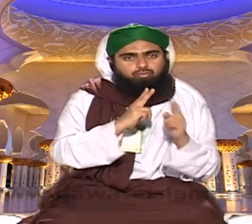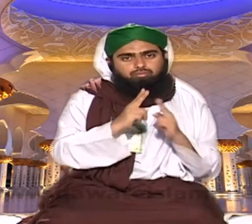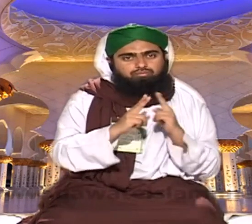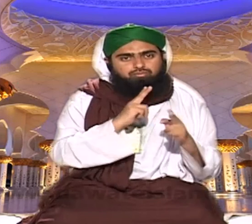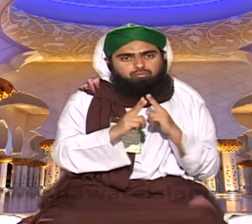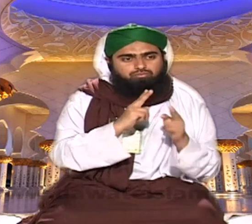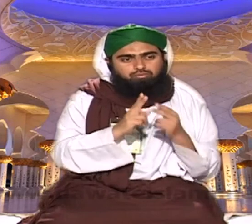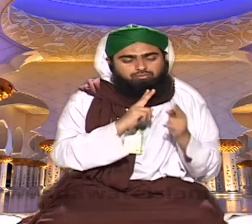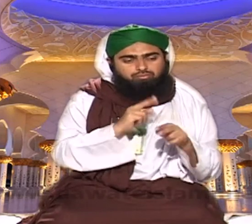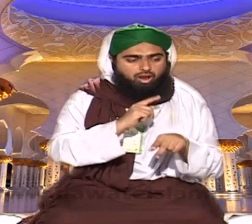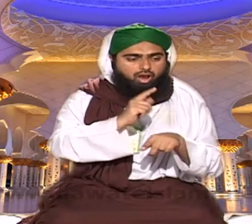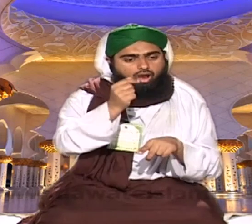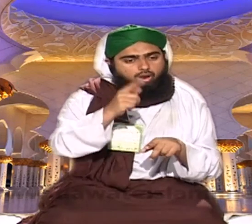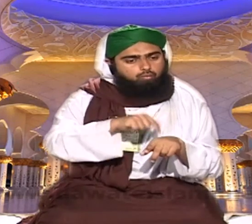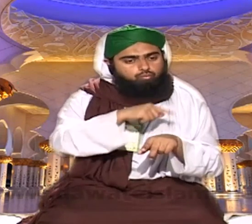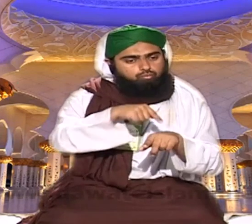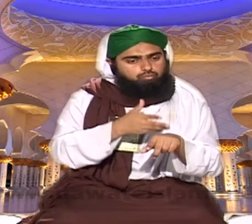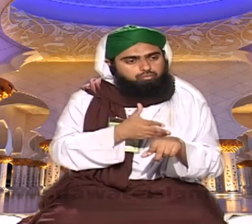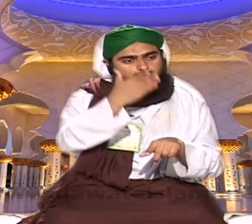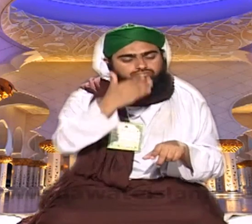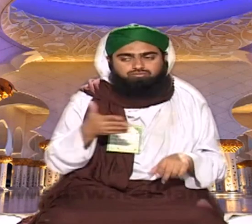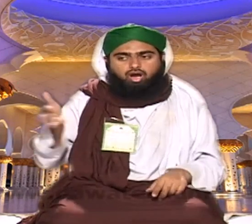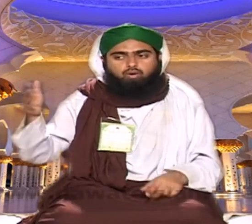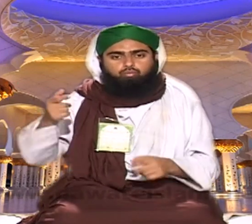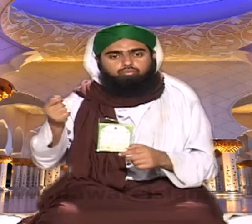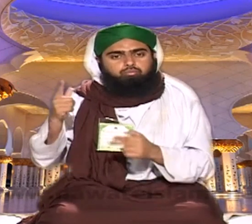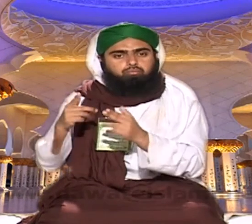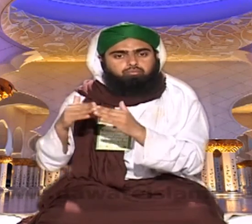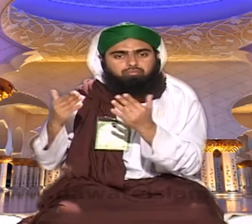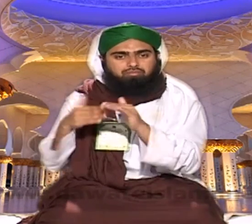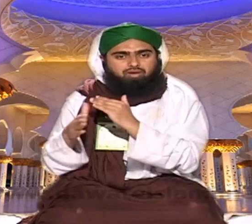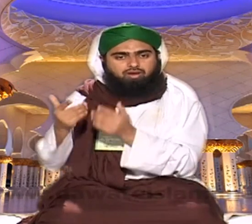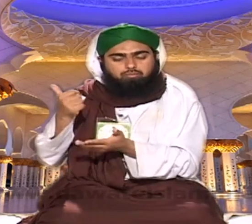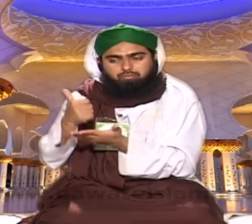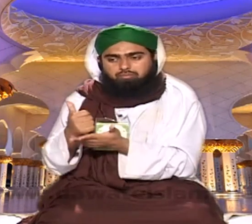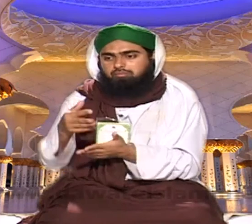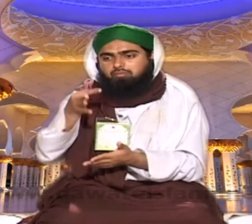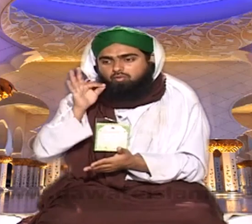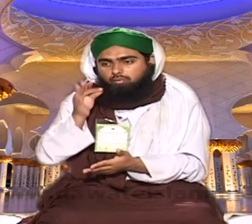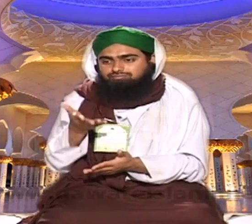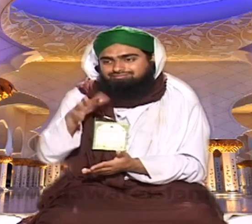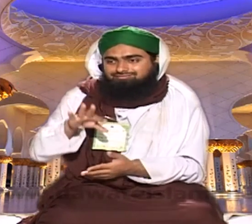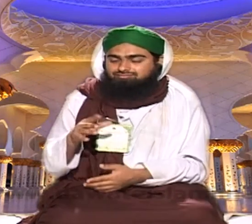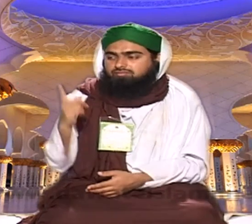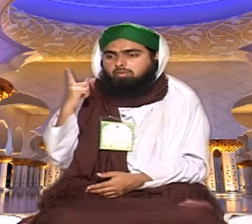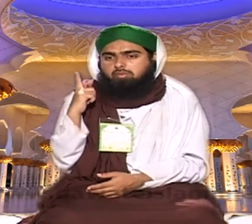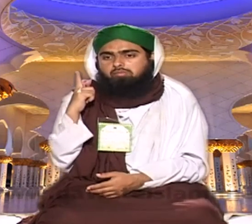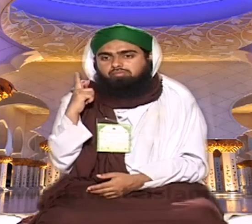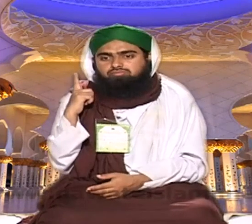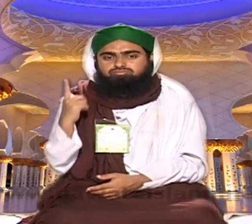باتوں میں آدھا گھنٹہ پان کے لئے سوکتے رہے چائے پی کر اپنے پان مو ہوا ہی تھی کہ تاکہ مو کی جو ذائقہ تبدیل بھی ہوا